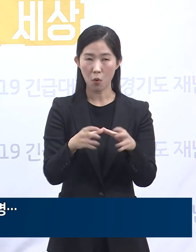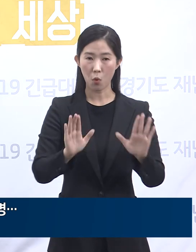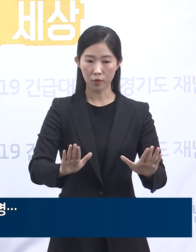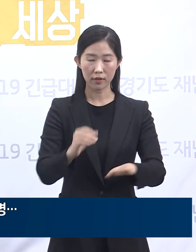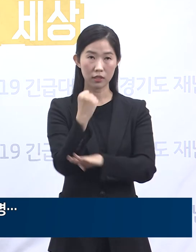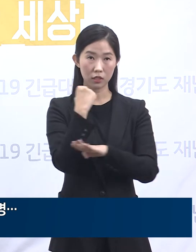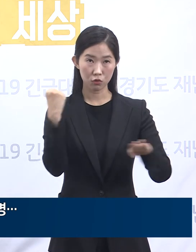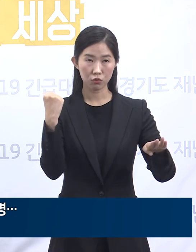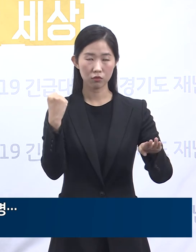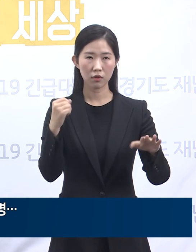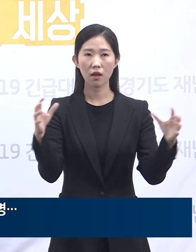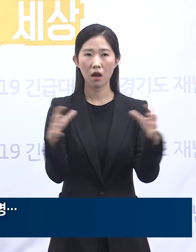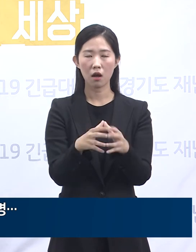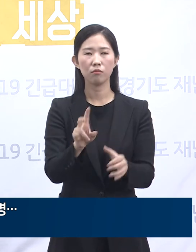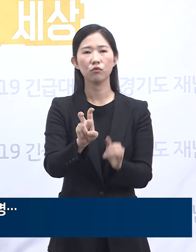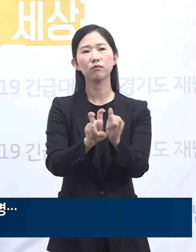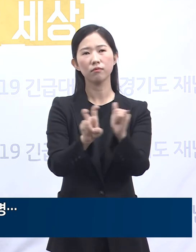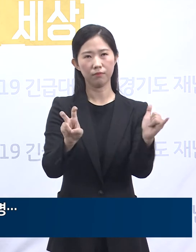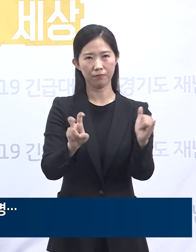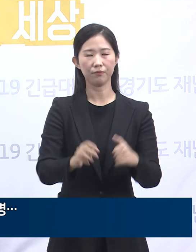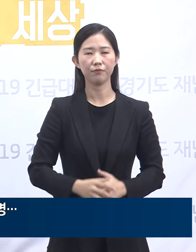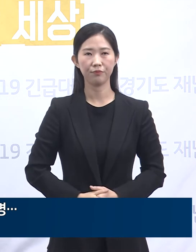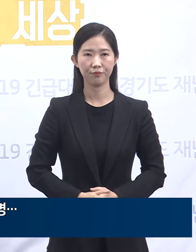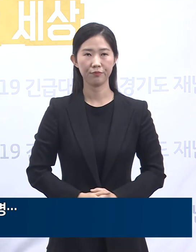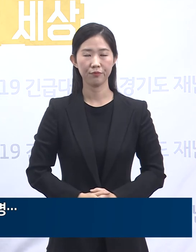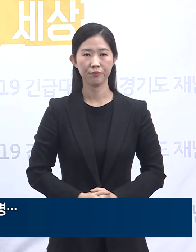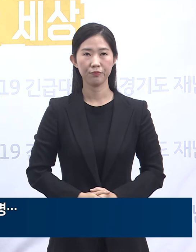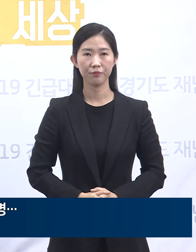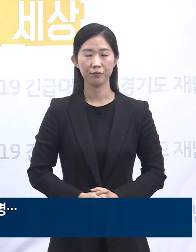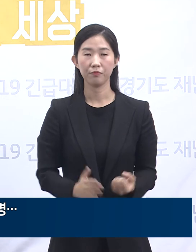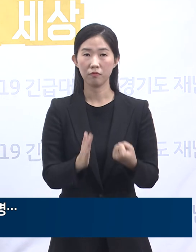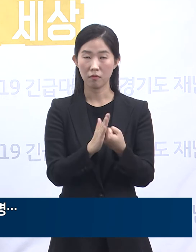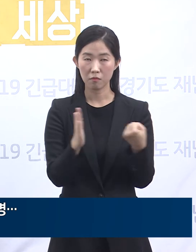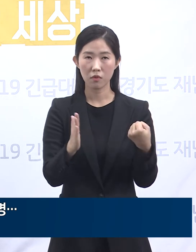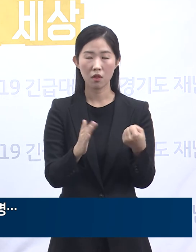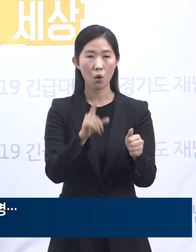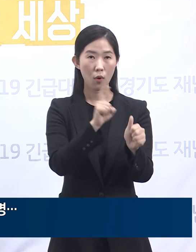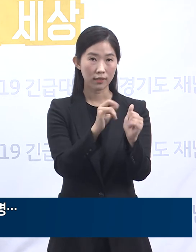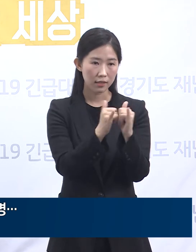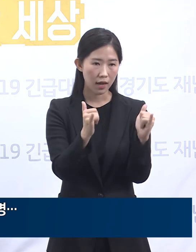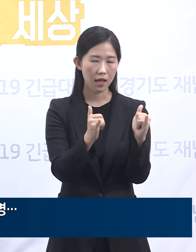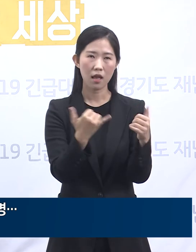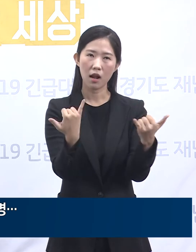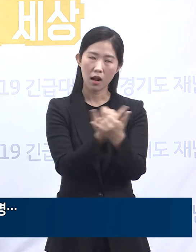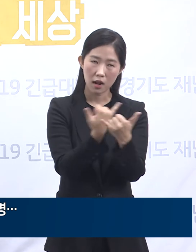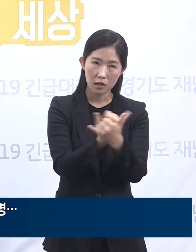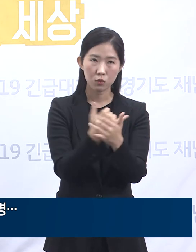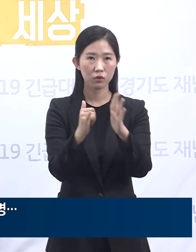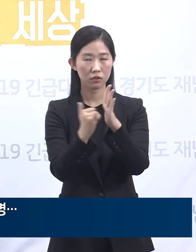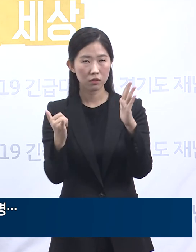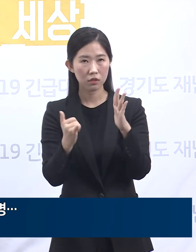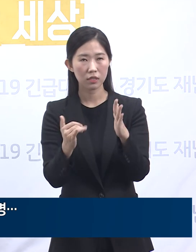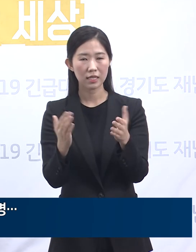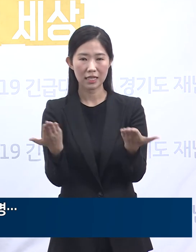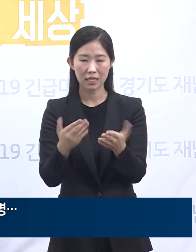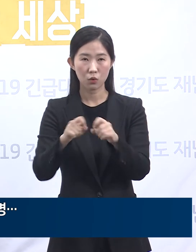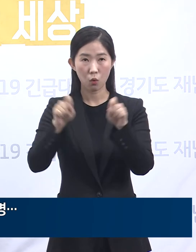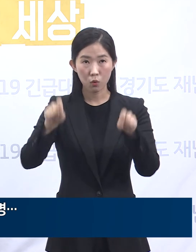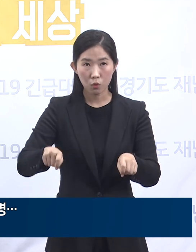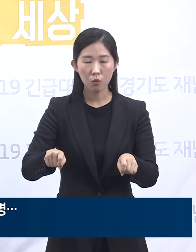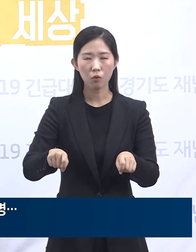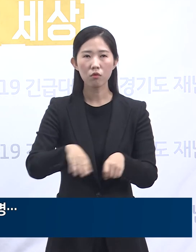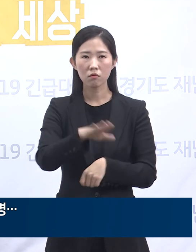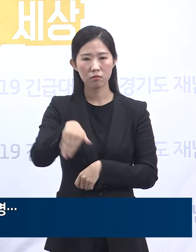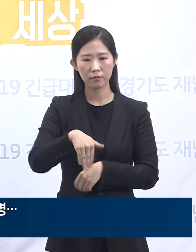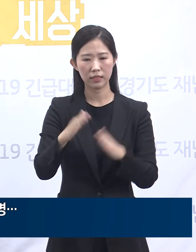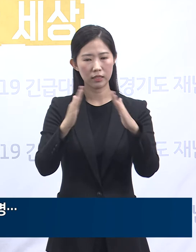기준 관련 확진자는 20명이 되었습니다. 이에 확진자의 가족 및 친척, 직장 동료 등에 대해서 자가격리 조치 및 등동